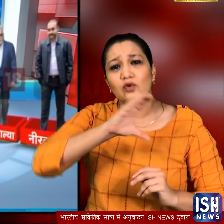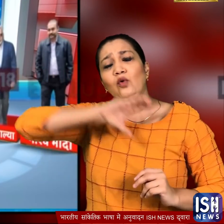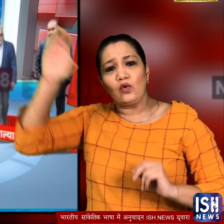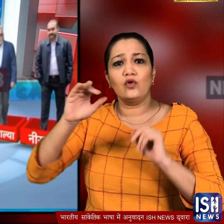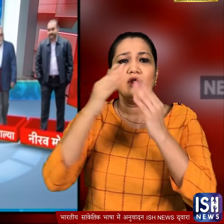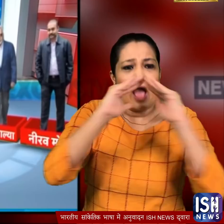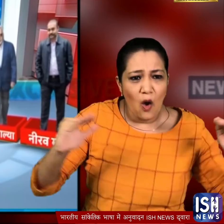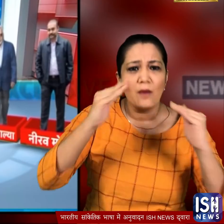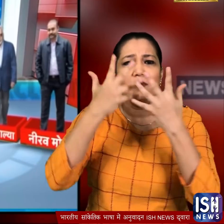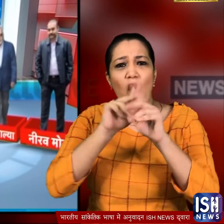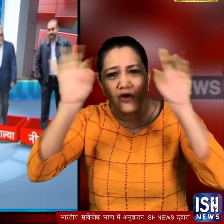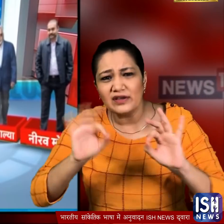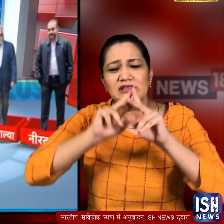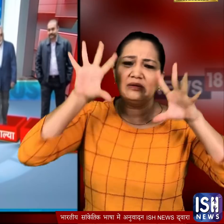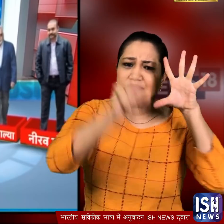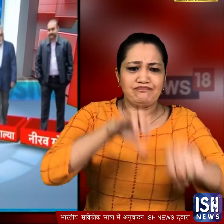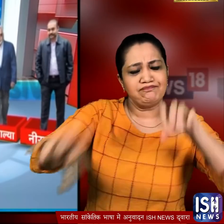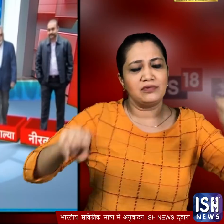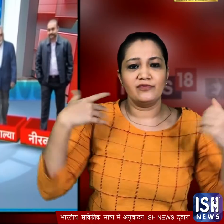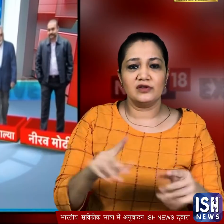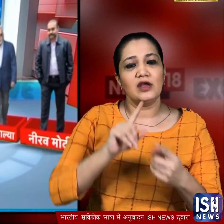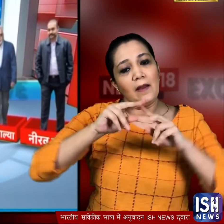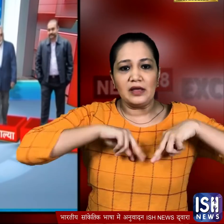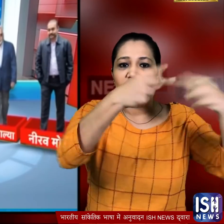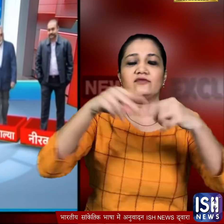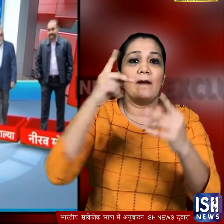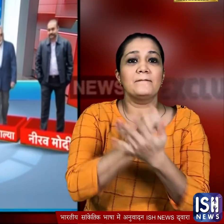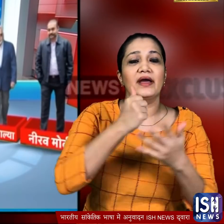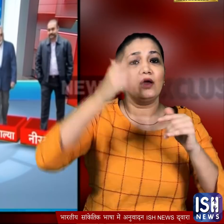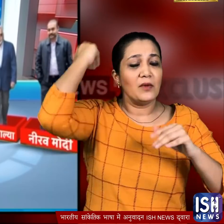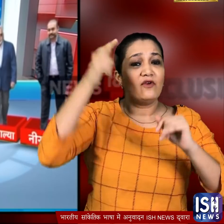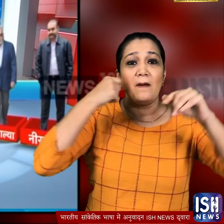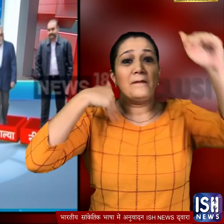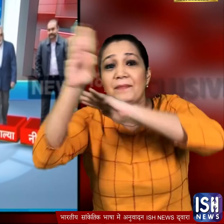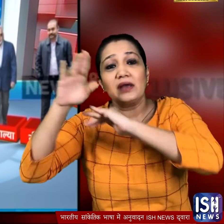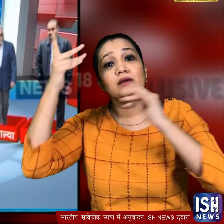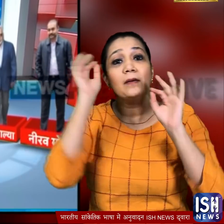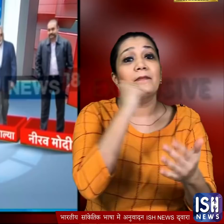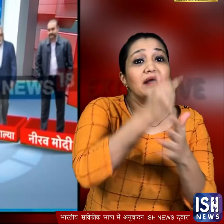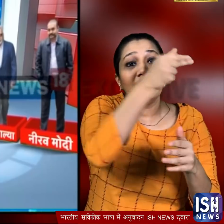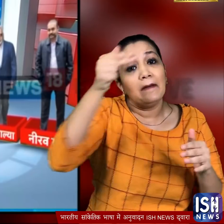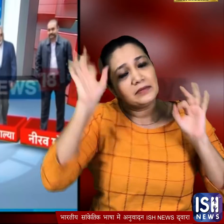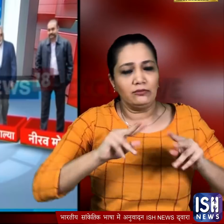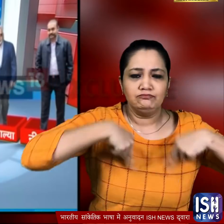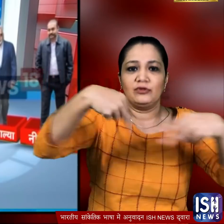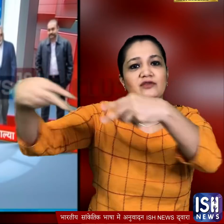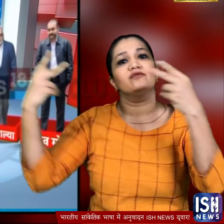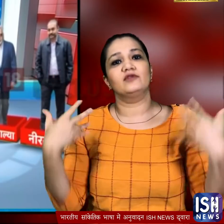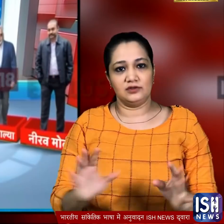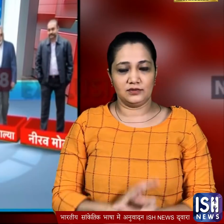की गई इडी ने उन बैंकों को ट्रांसफर कर दी है जिनका पैसा लेकर इन पर फरार होने का आरोप है इसके